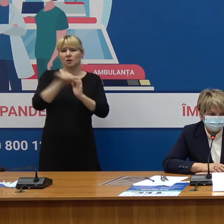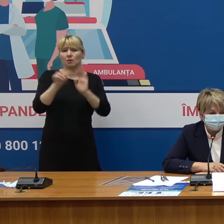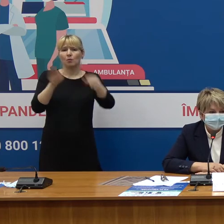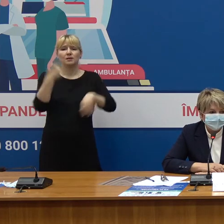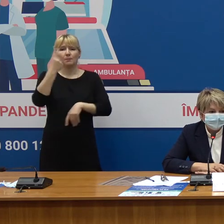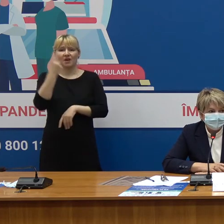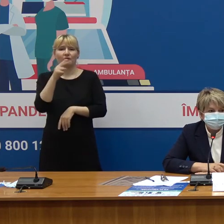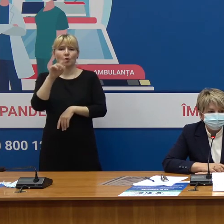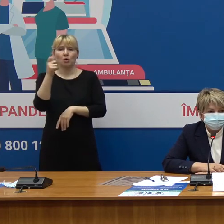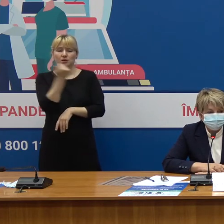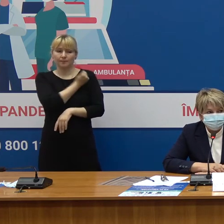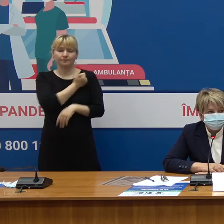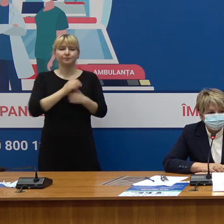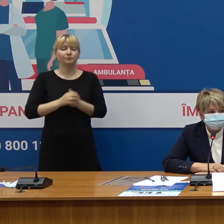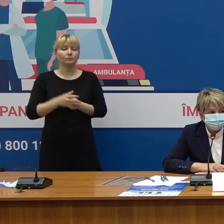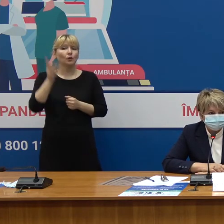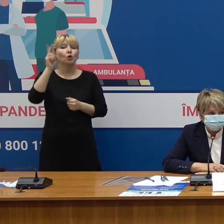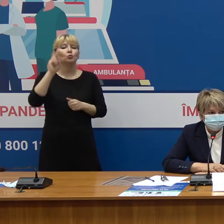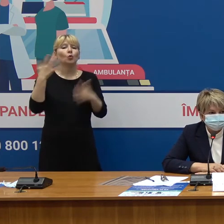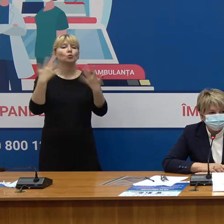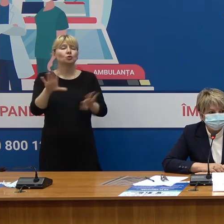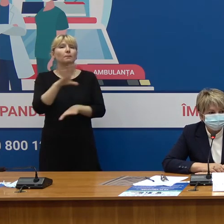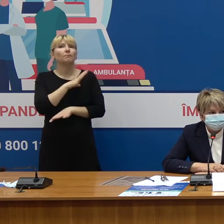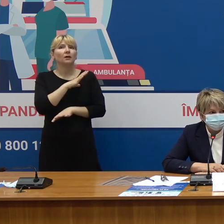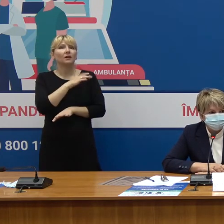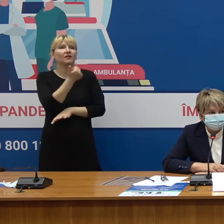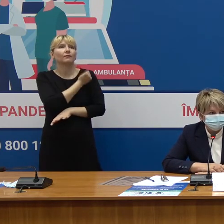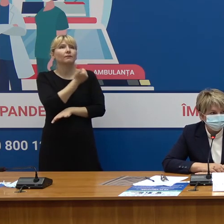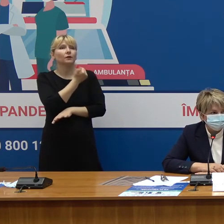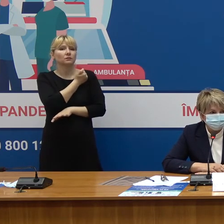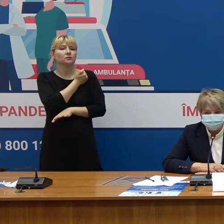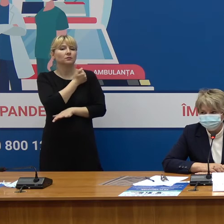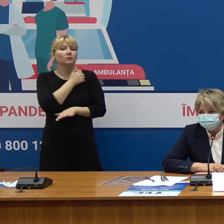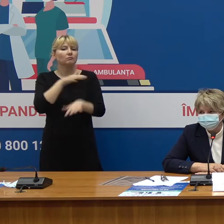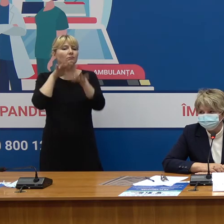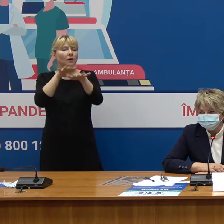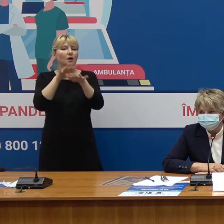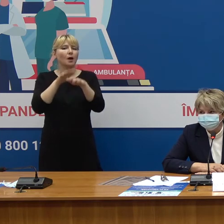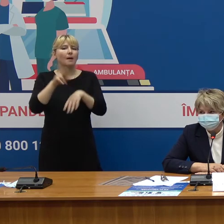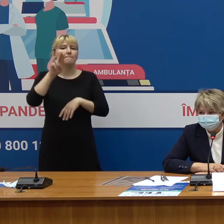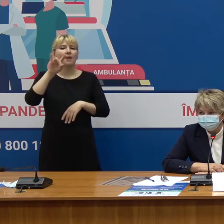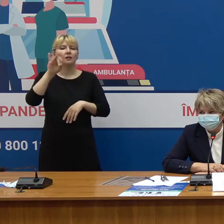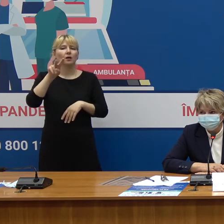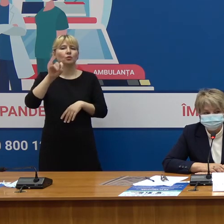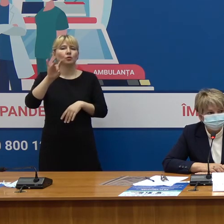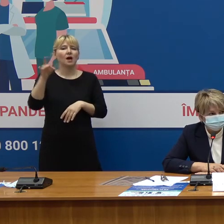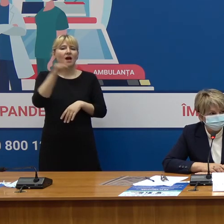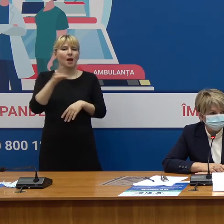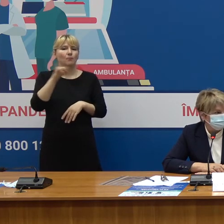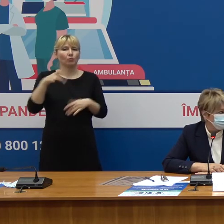doză Cei care au fost vaccinați în cadrul maratonului Palatul Republicii La fel,